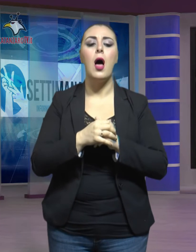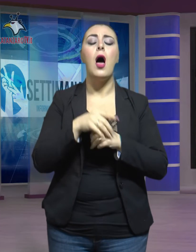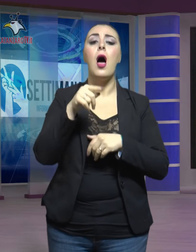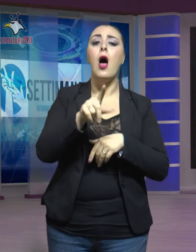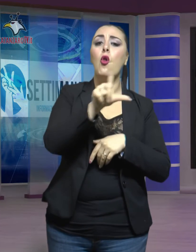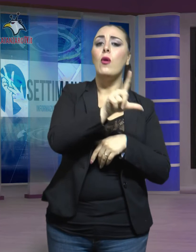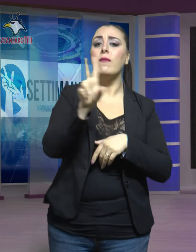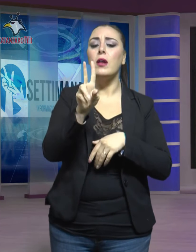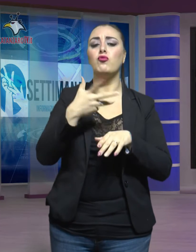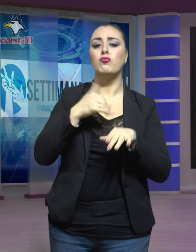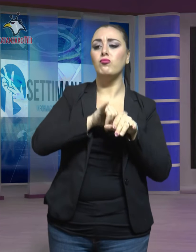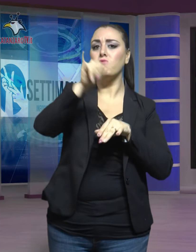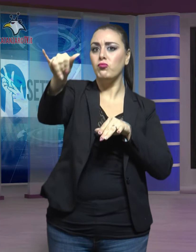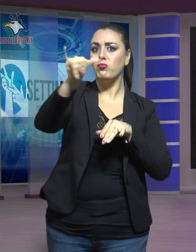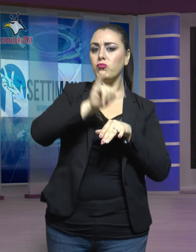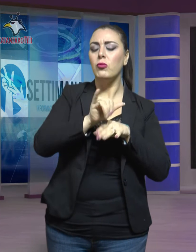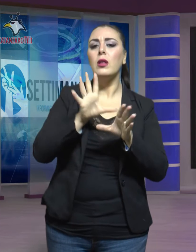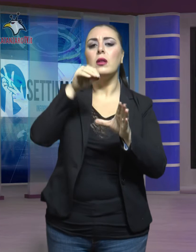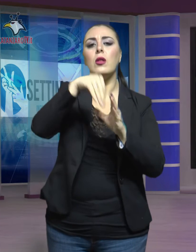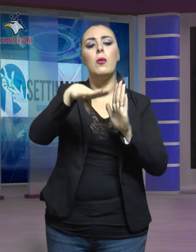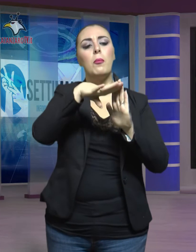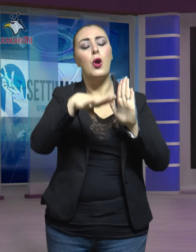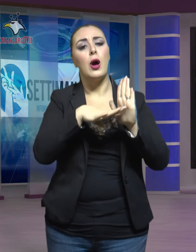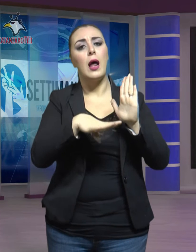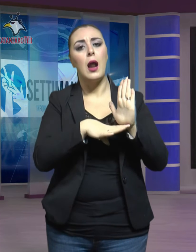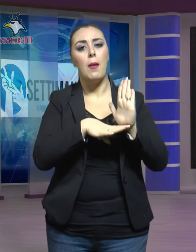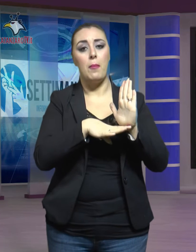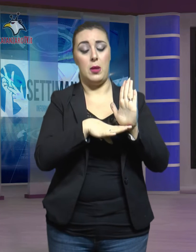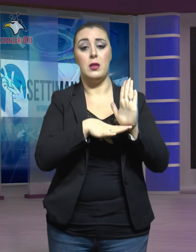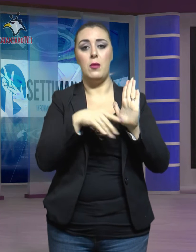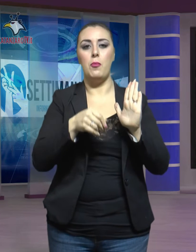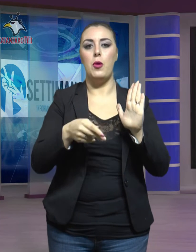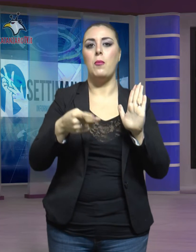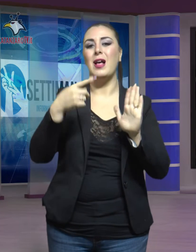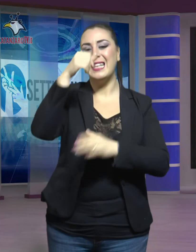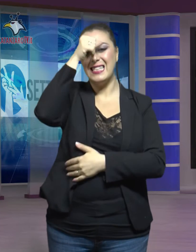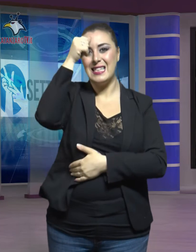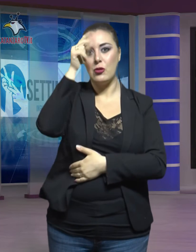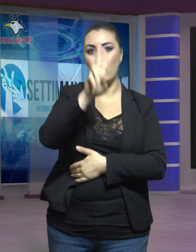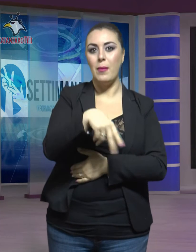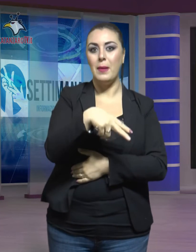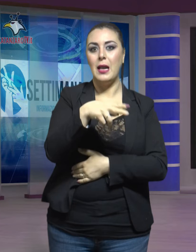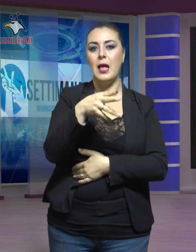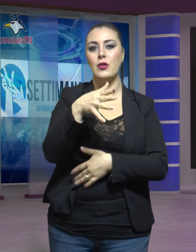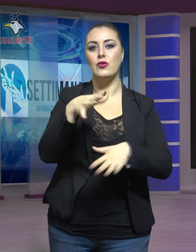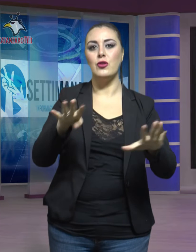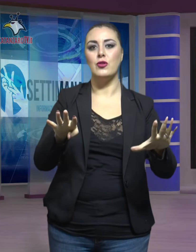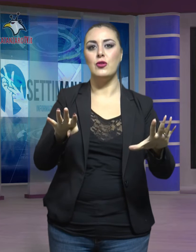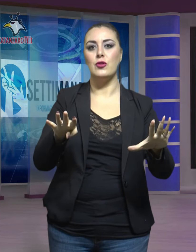inserisce nella programmazione della compagnia in Calabria per l'estate 2012, quando saranno